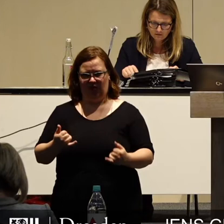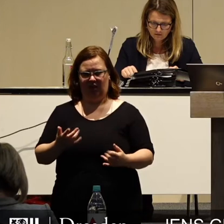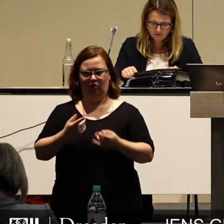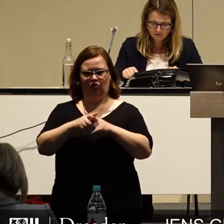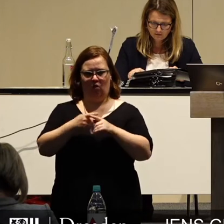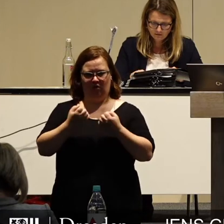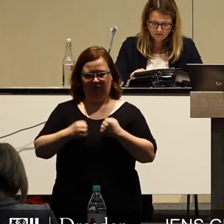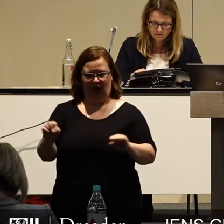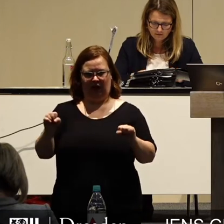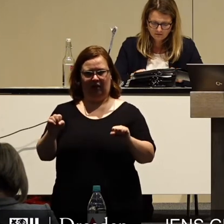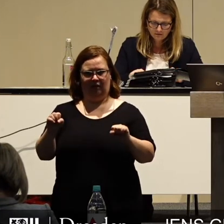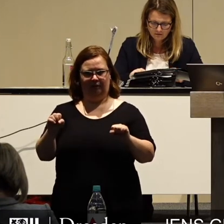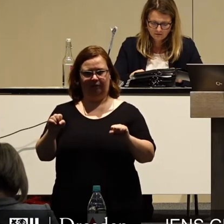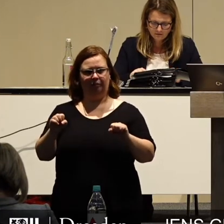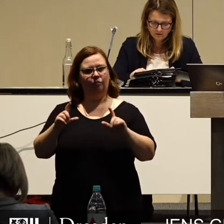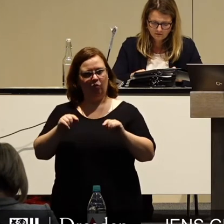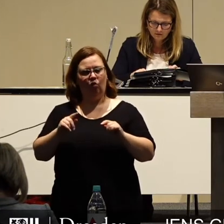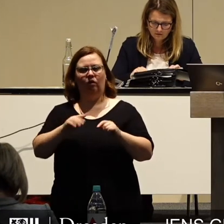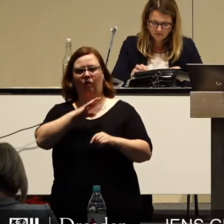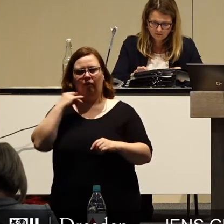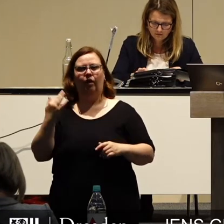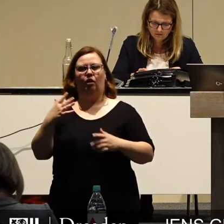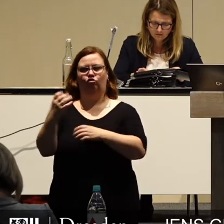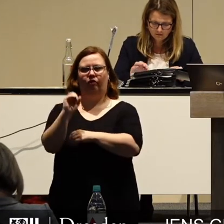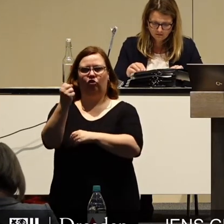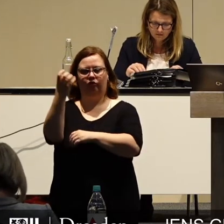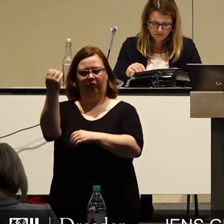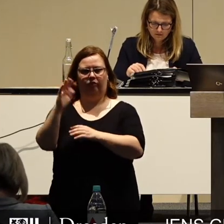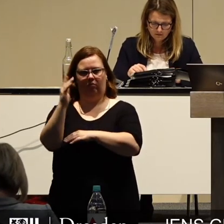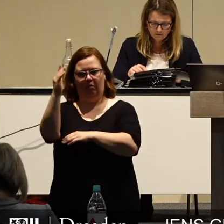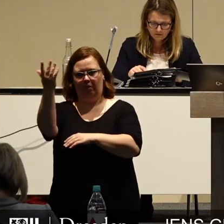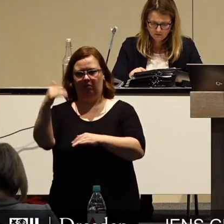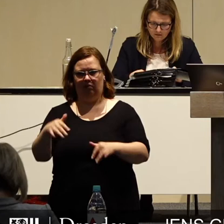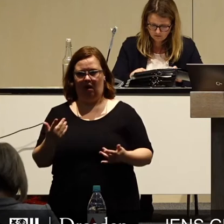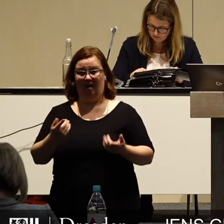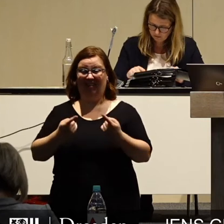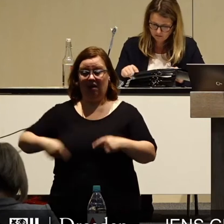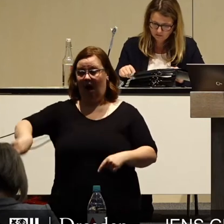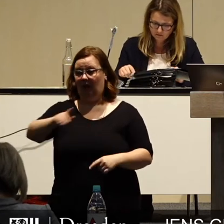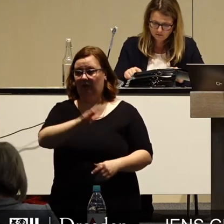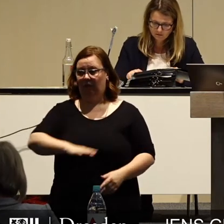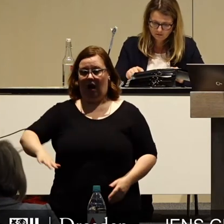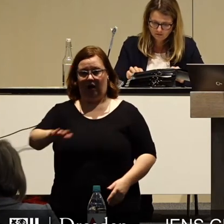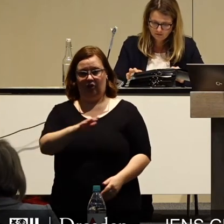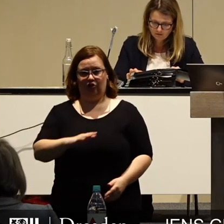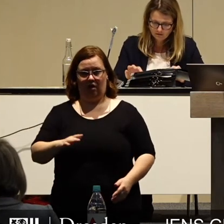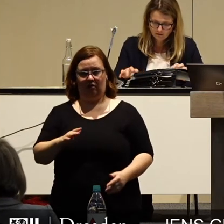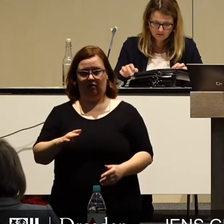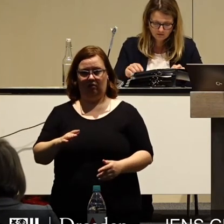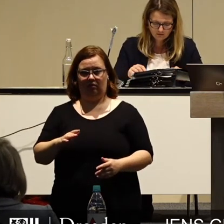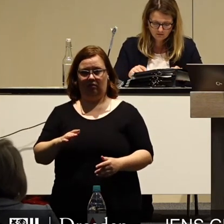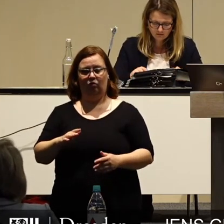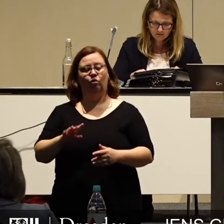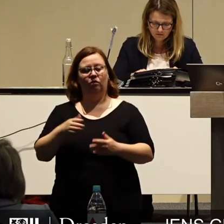Schuldenfreiheit hat dazu geführt, dass wir viel erreichen konnten in allen Bereichen. Und dies legt